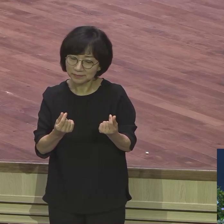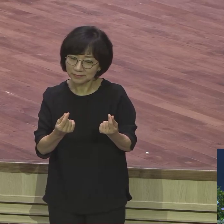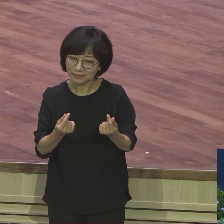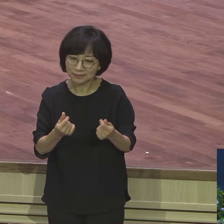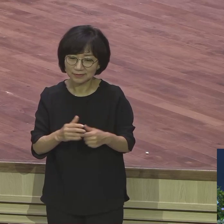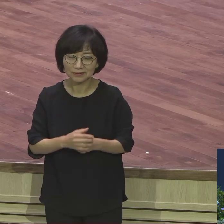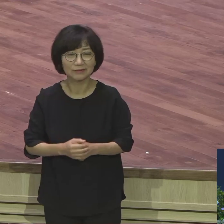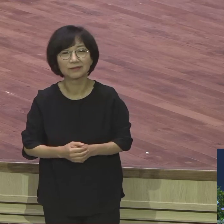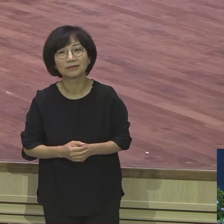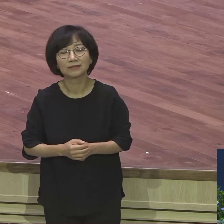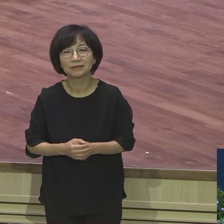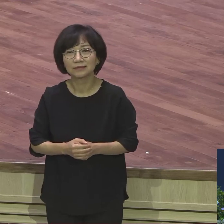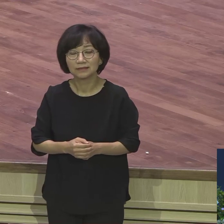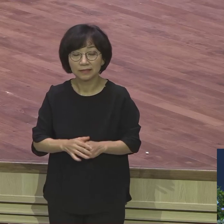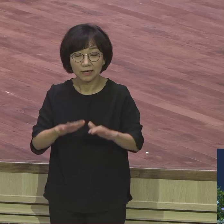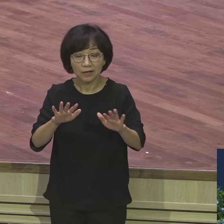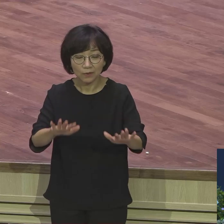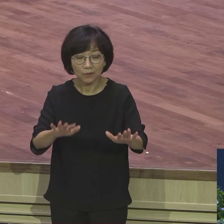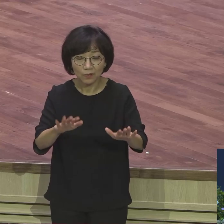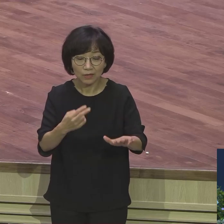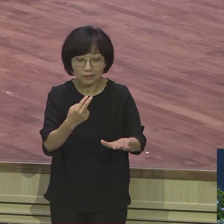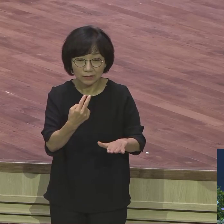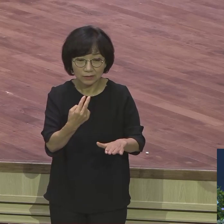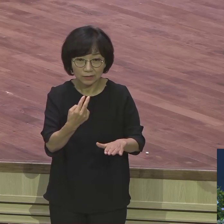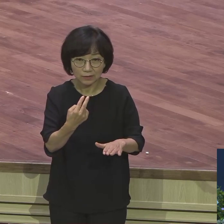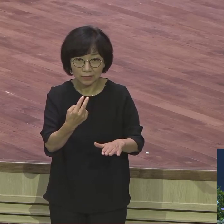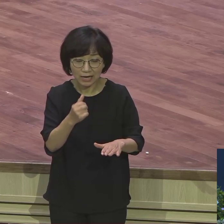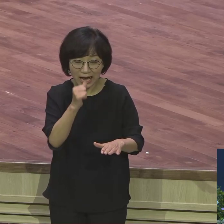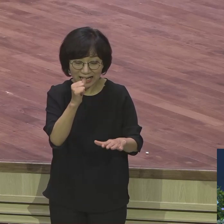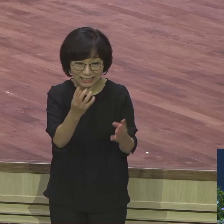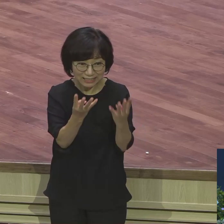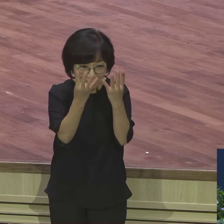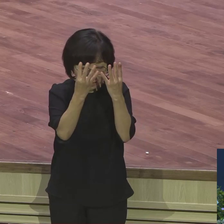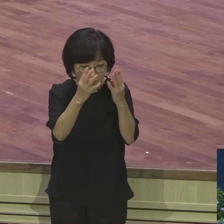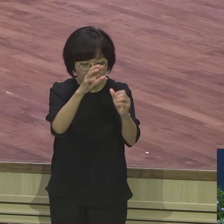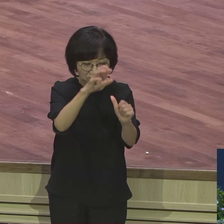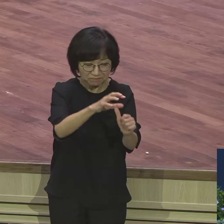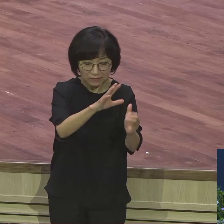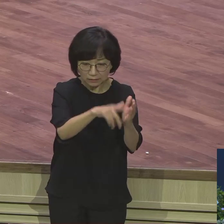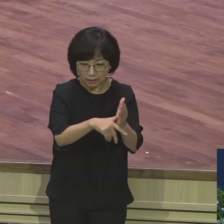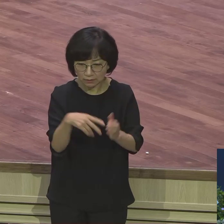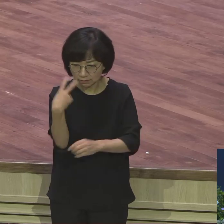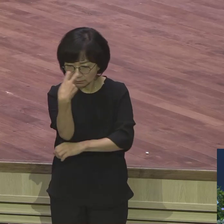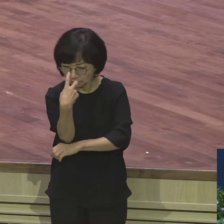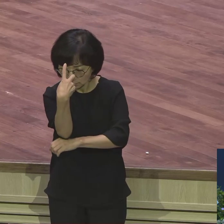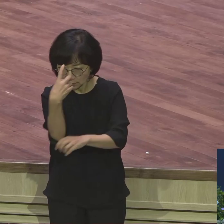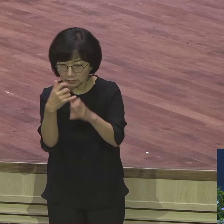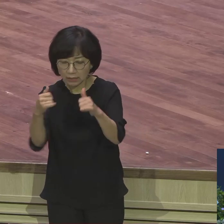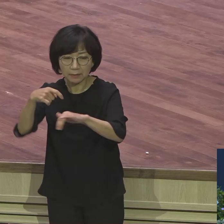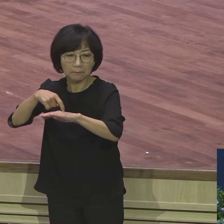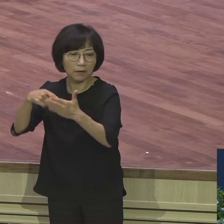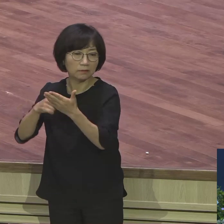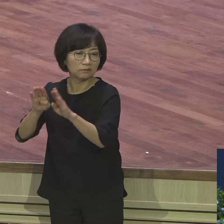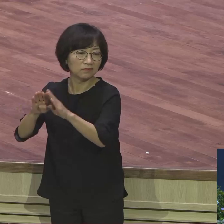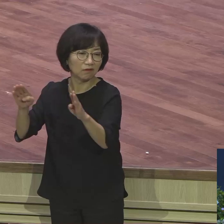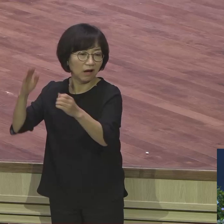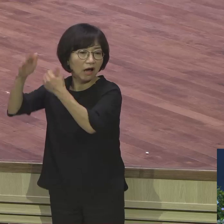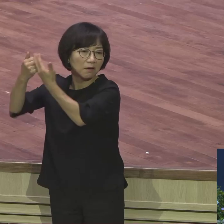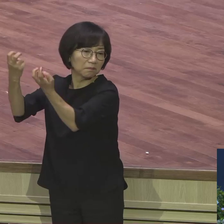감옥의 총책임자인 간수장의 마음에 물 열어서 요셉에게 호의를 베풀도록 했을 뿐만 아니라